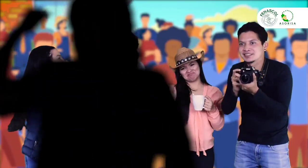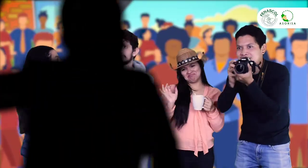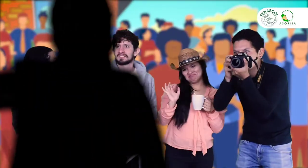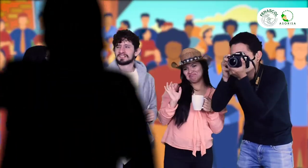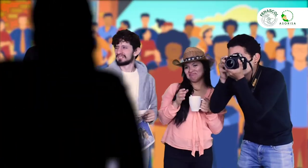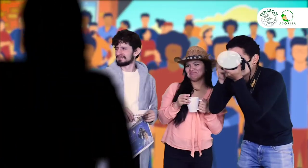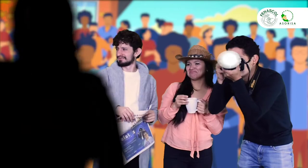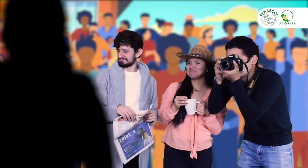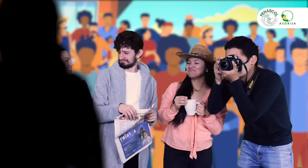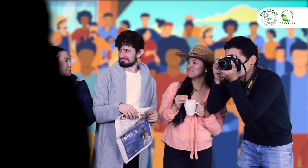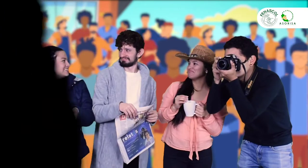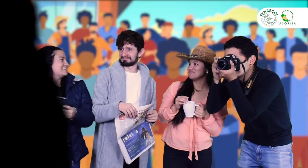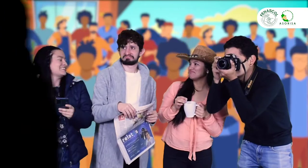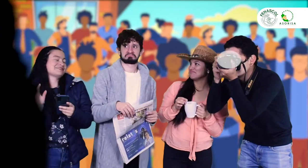¿Es ahí? Ay, no, qué tal.